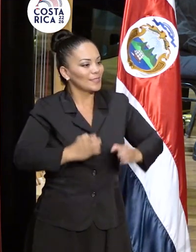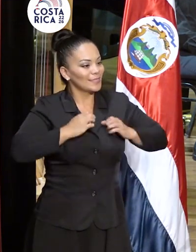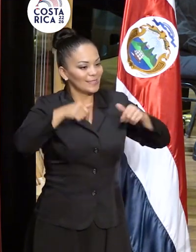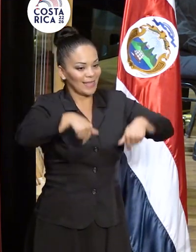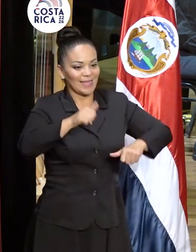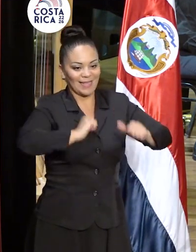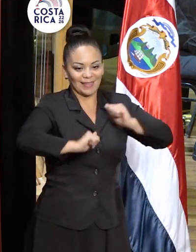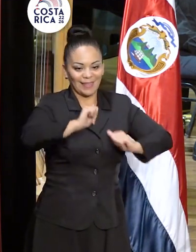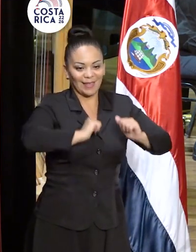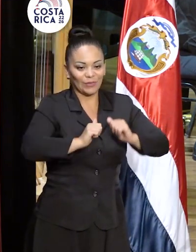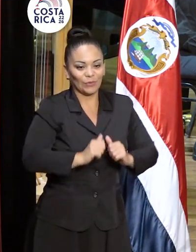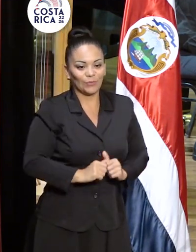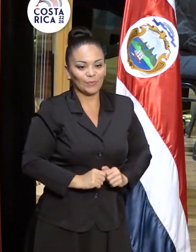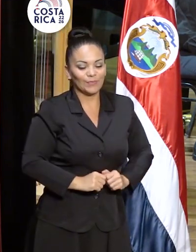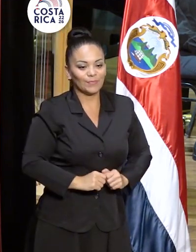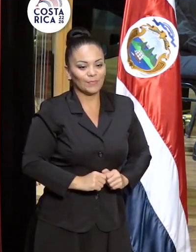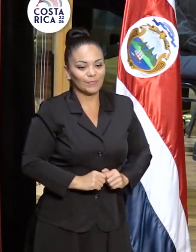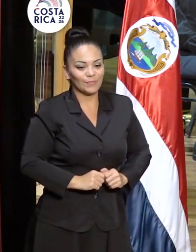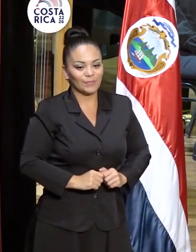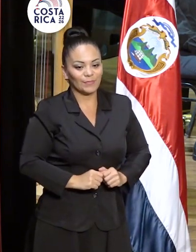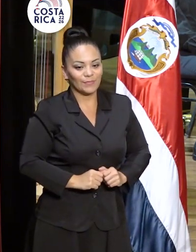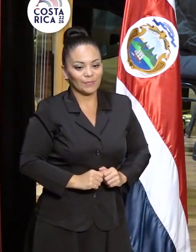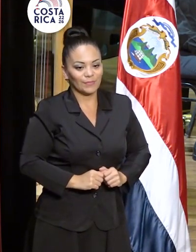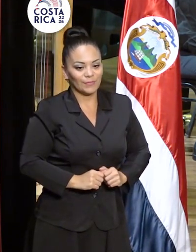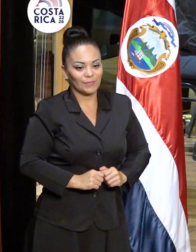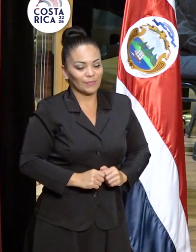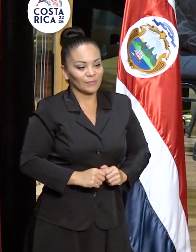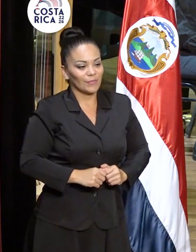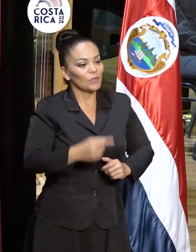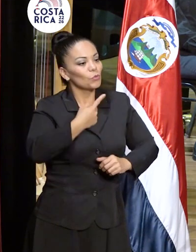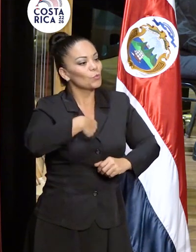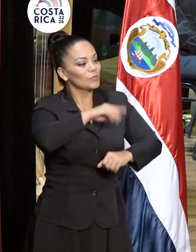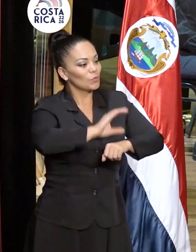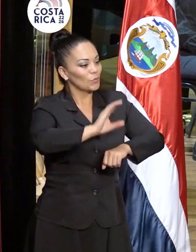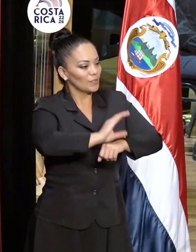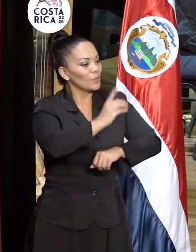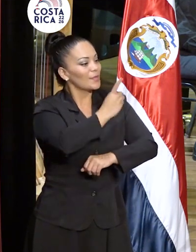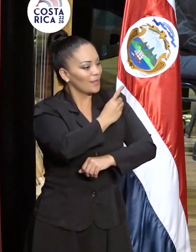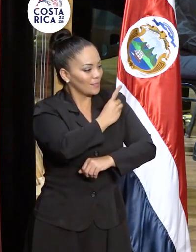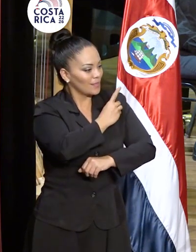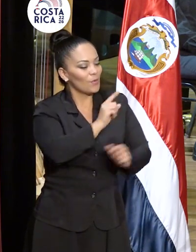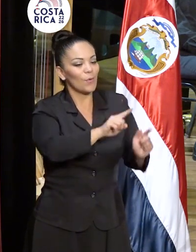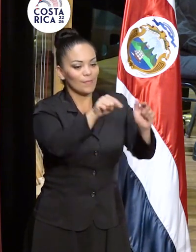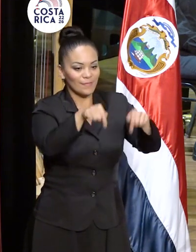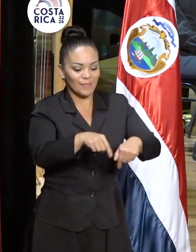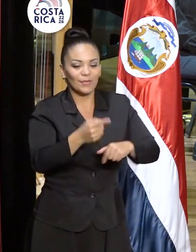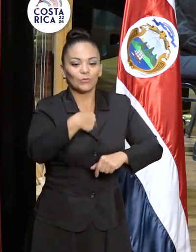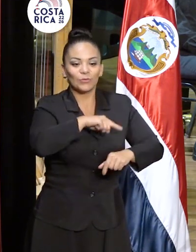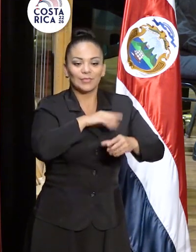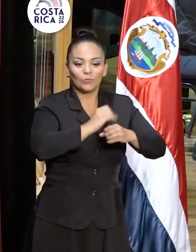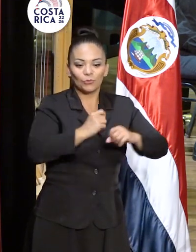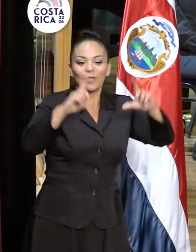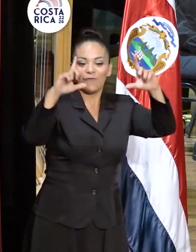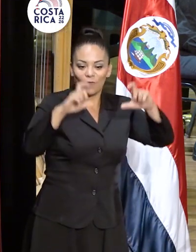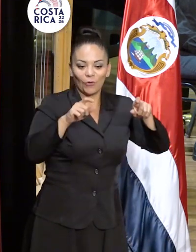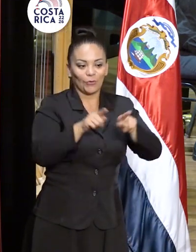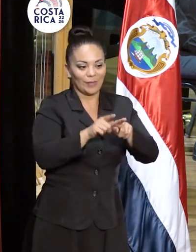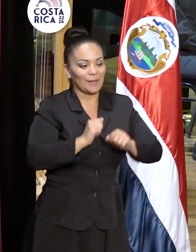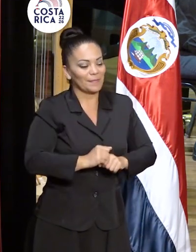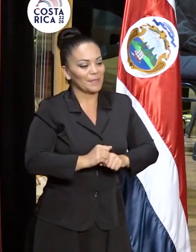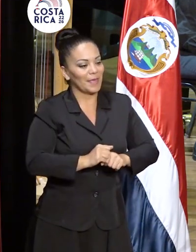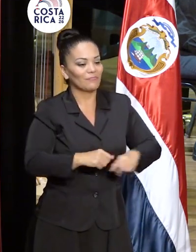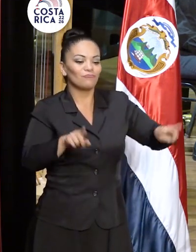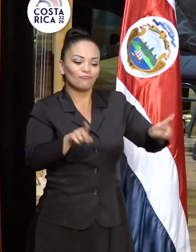el teatro. nuestro consejo directivo se presentó acá, hicimos una foto, cantamos